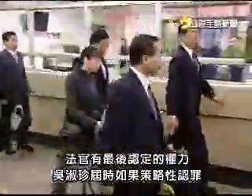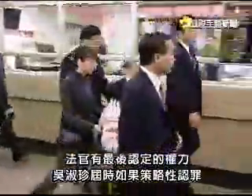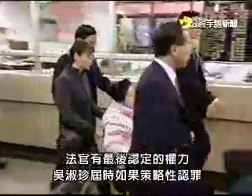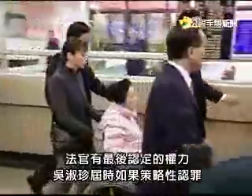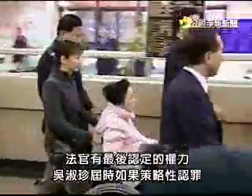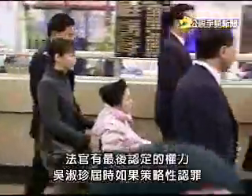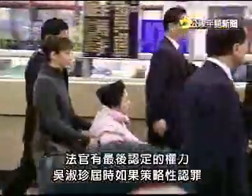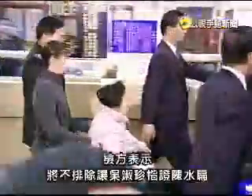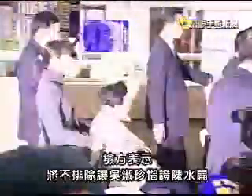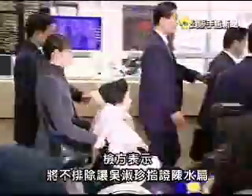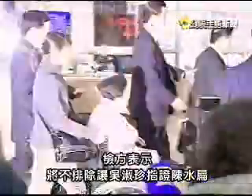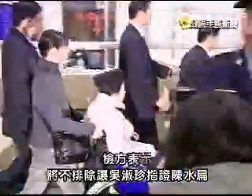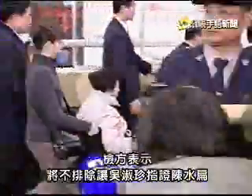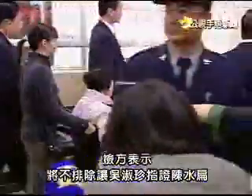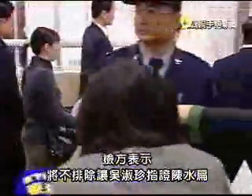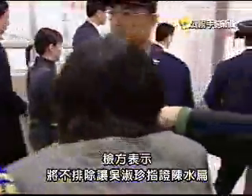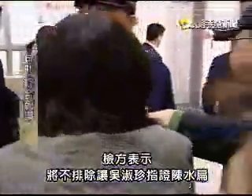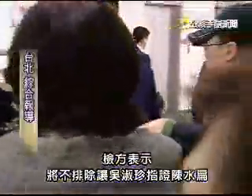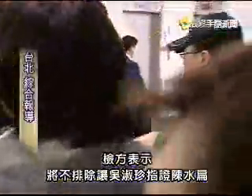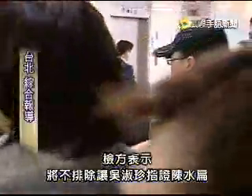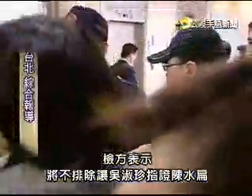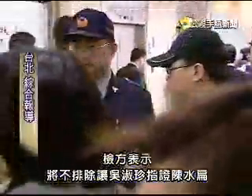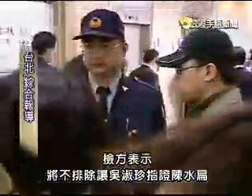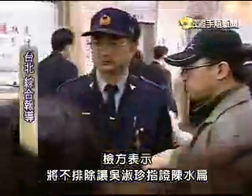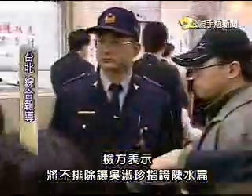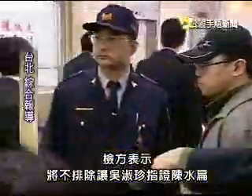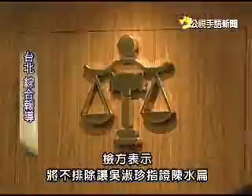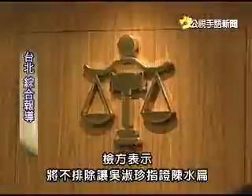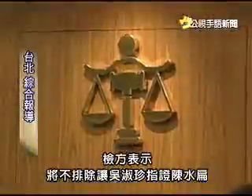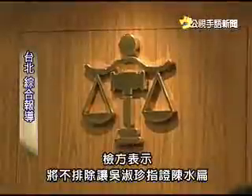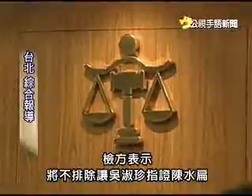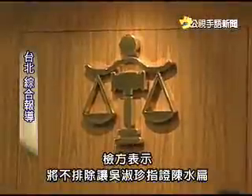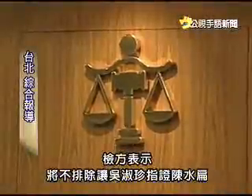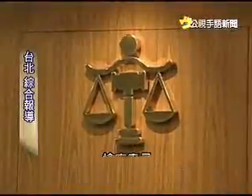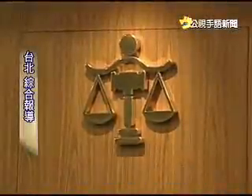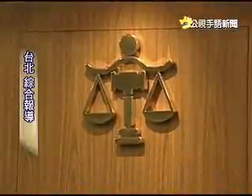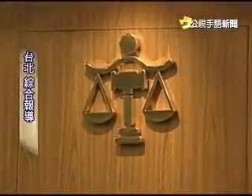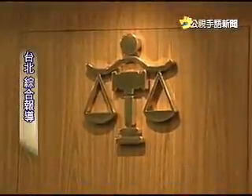性认罪检方表示将不排除让吴淑珍执政陈水扁继的台北综合报道